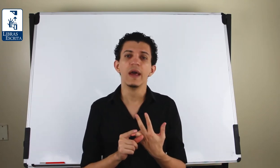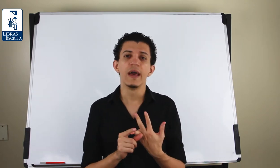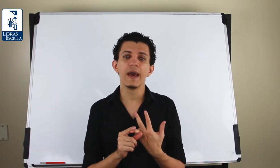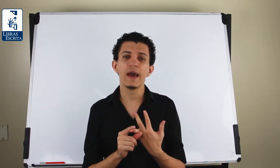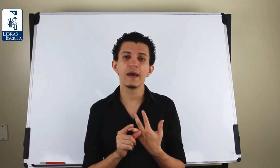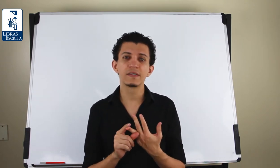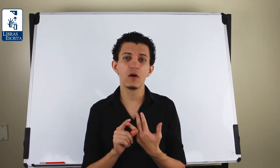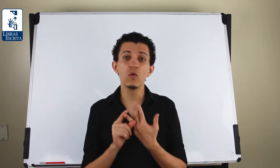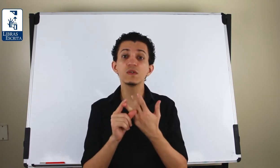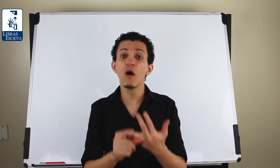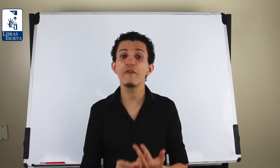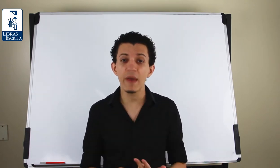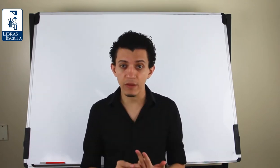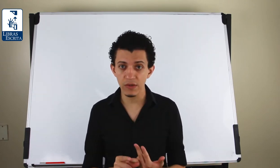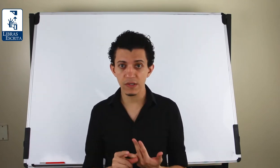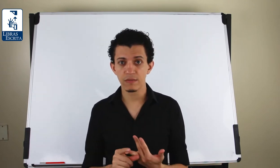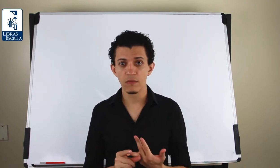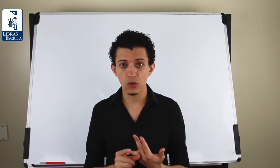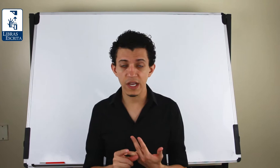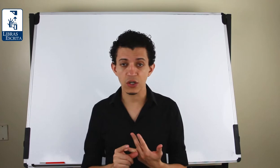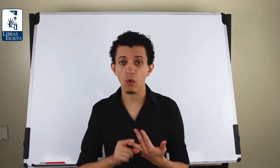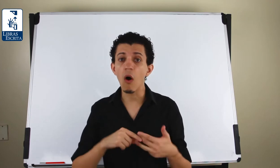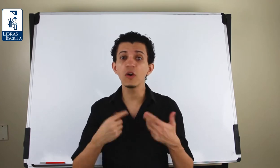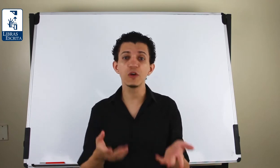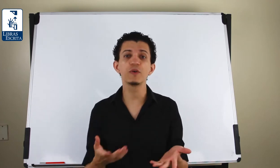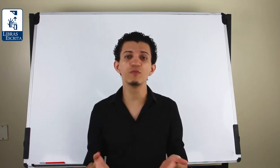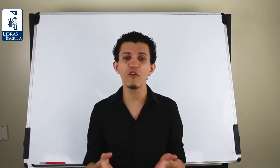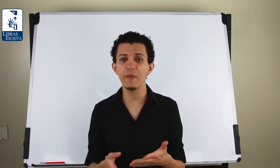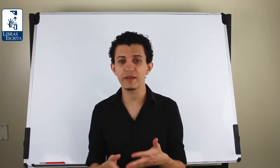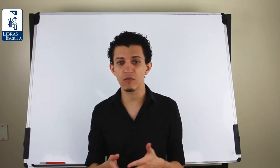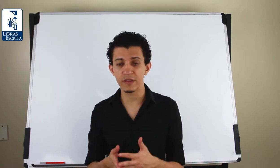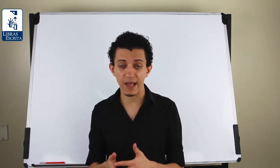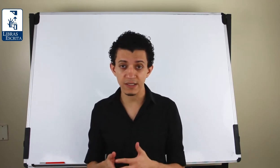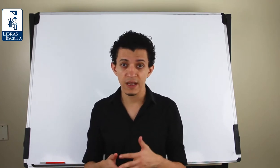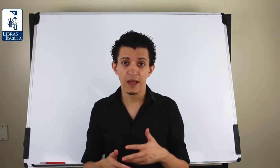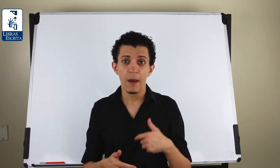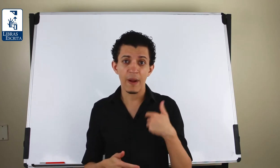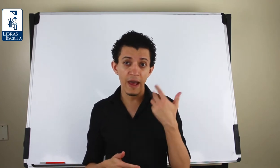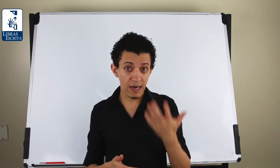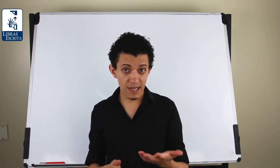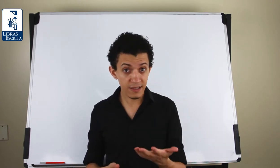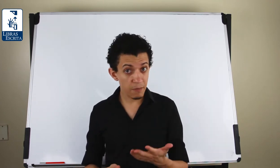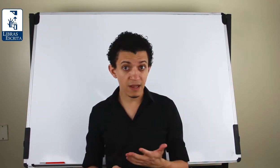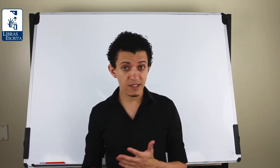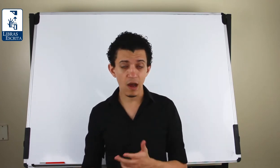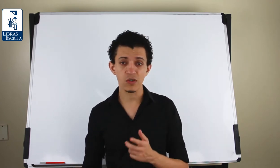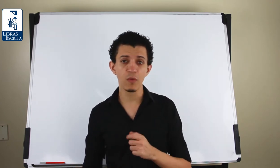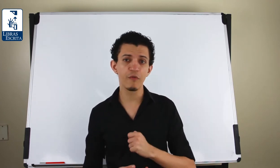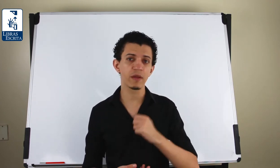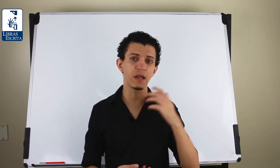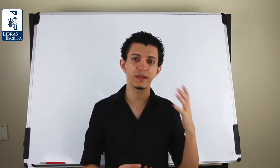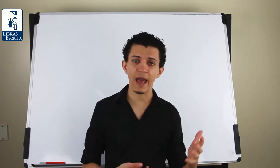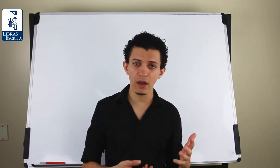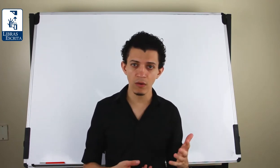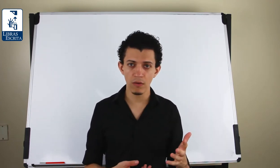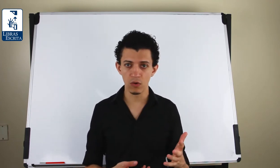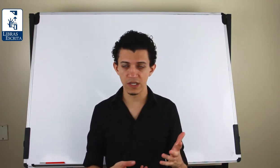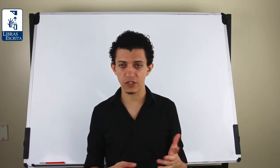Quarto, são os movimentos, ou seja, qual o tipo de movimento acontece para realizar determinado sinal. Se o movimento é interno, ou seja,